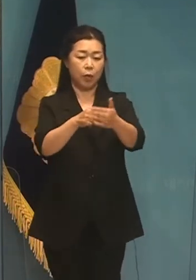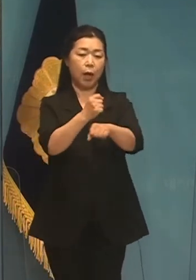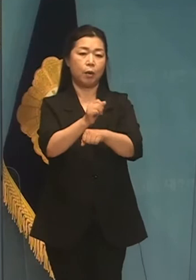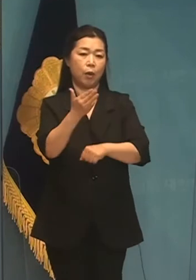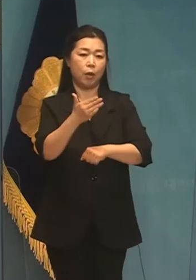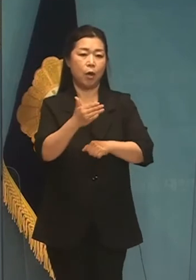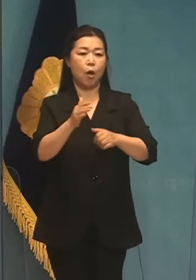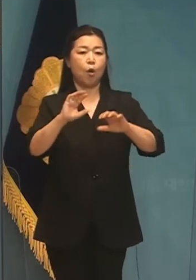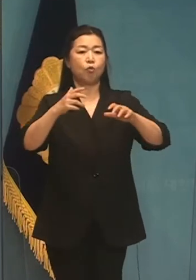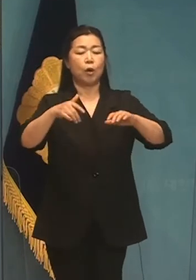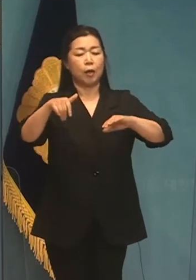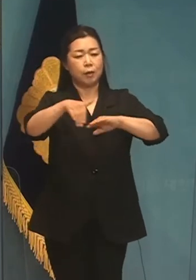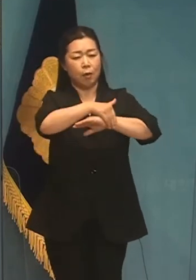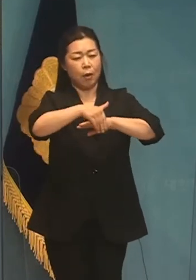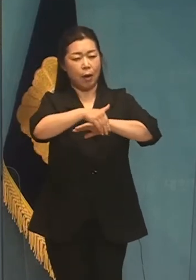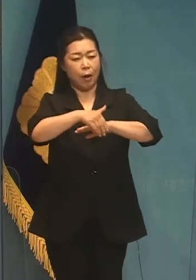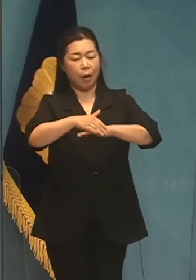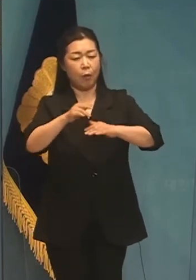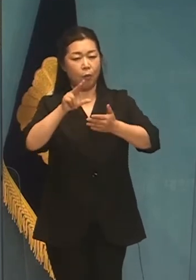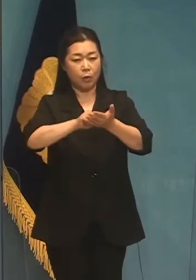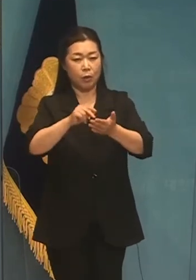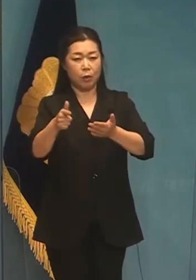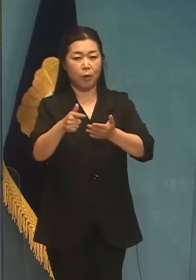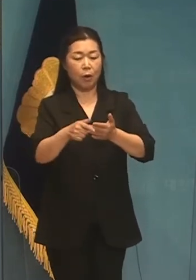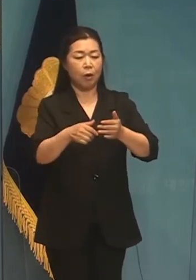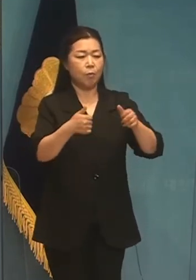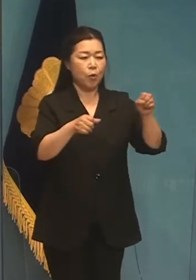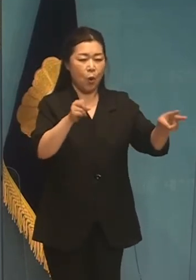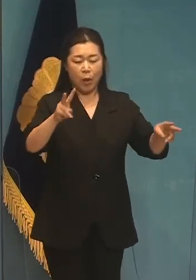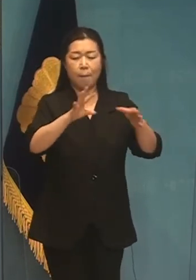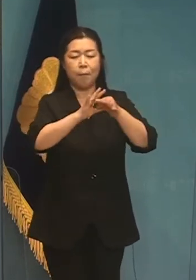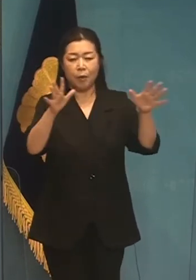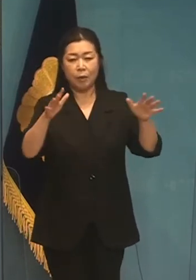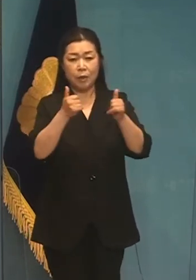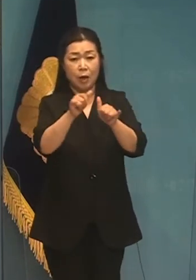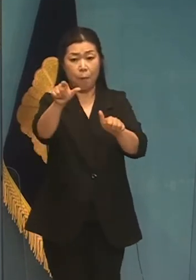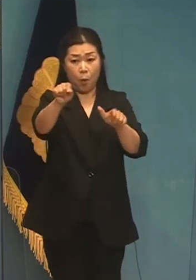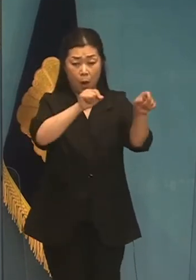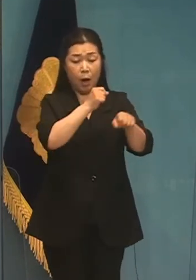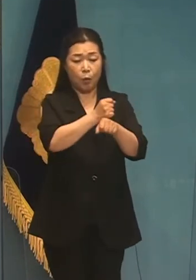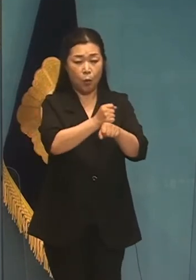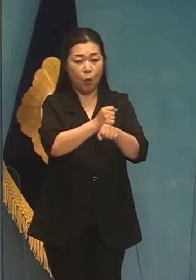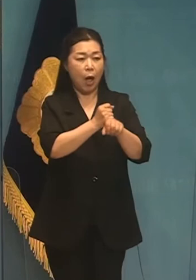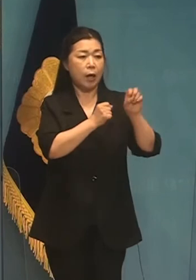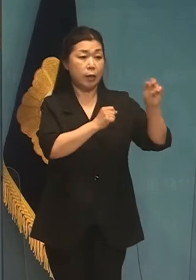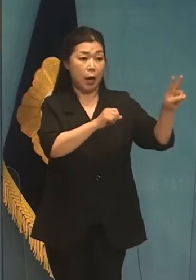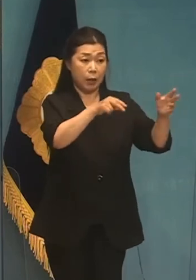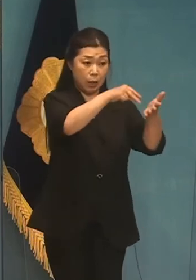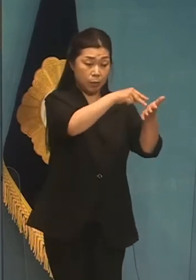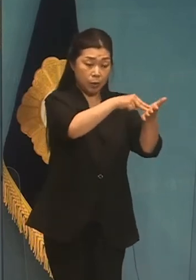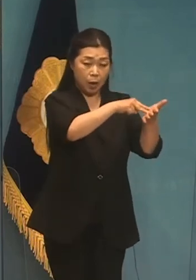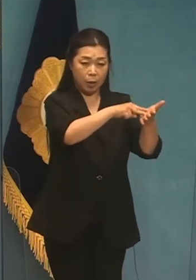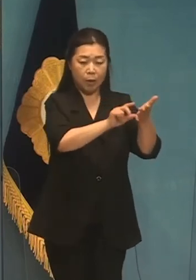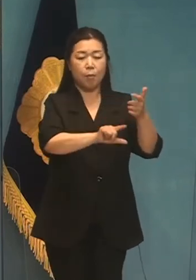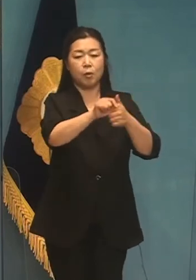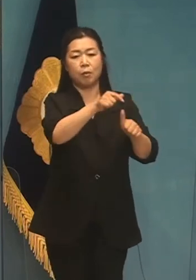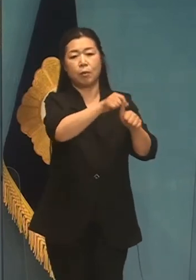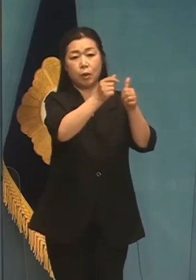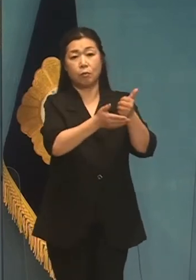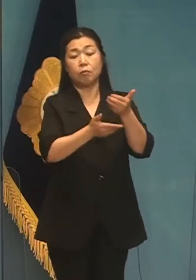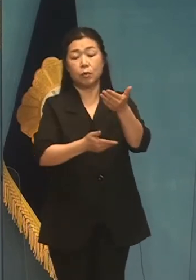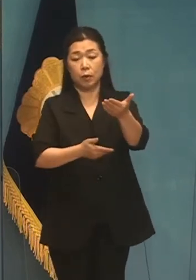국가전략과제 지침에는 진영과 보완한 인사를 배치할 것이며 야당의 입장을 우선적으로 대화하겠습니다.